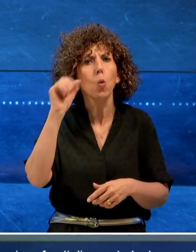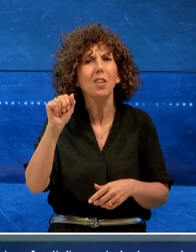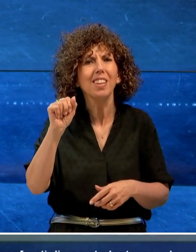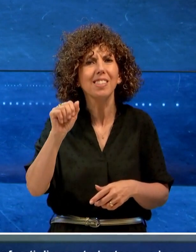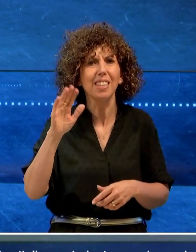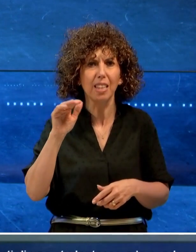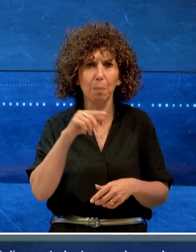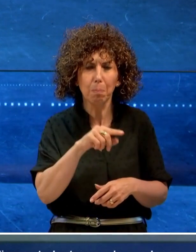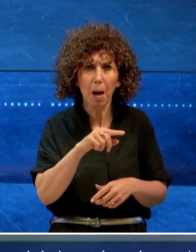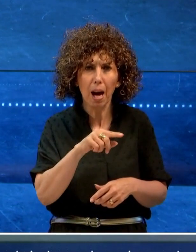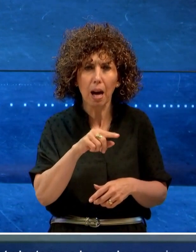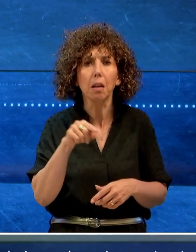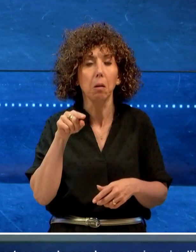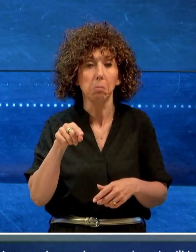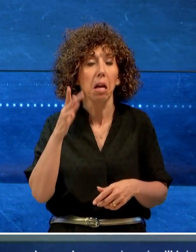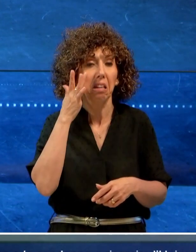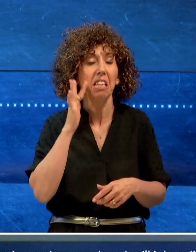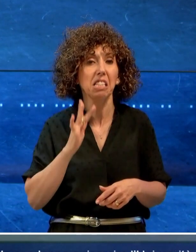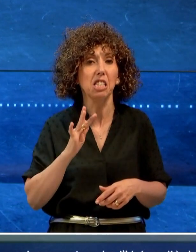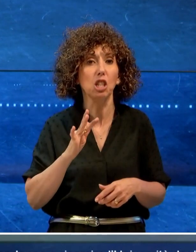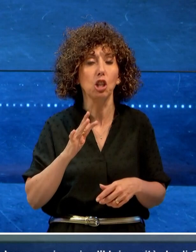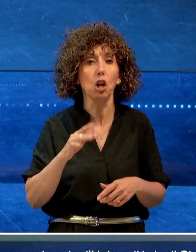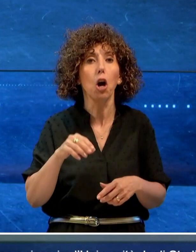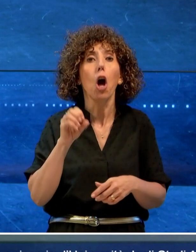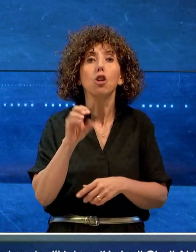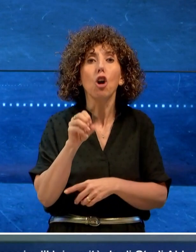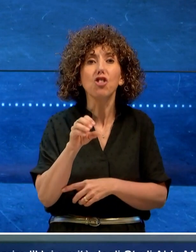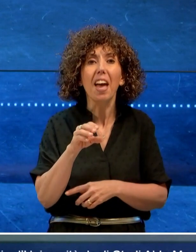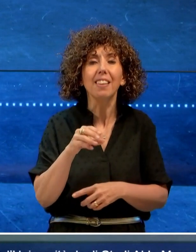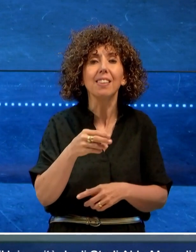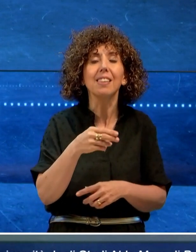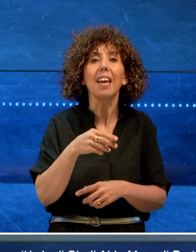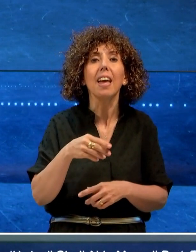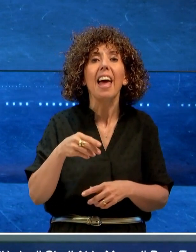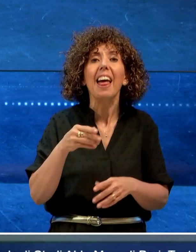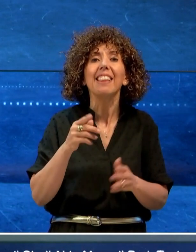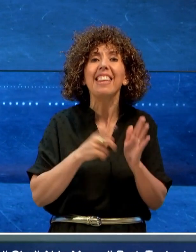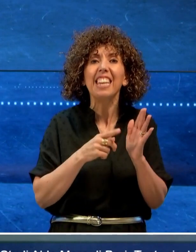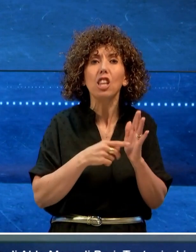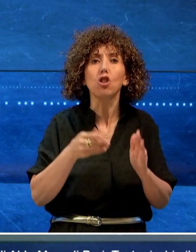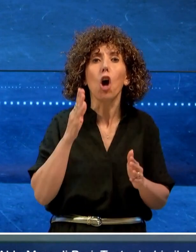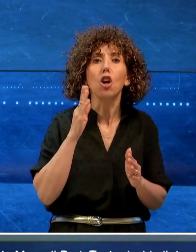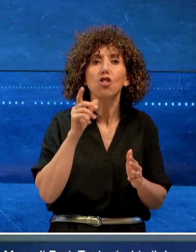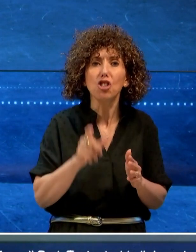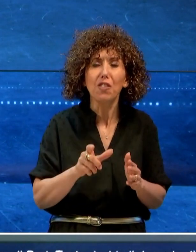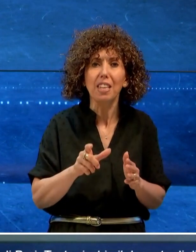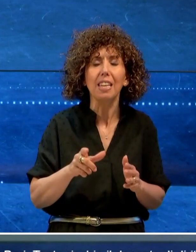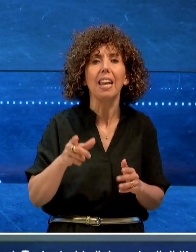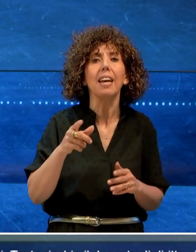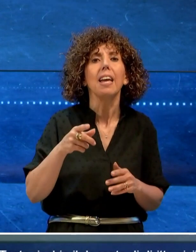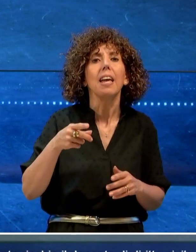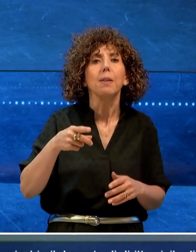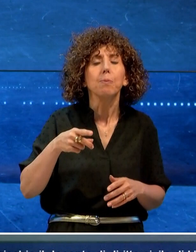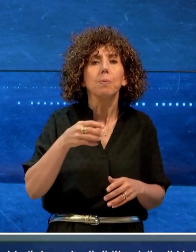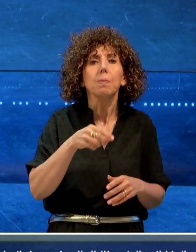Domoro. Tanto rischia il docente di diritto civile di Uniba, Fabrizio Volpe. Ieri il PM Marco D'Agostino